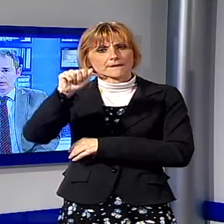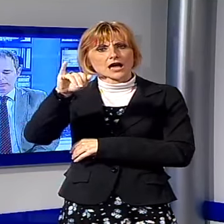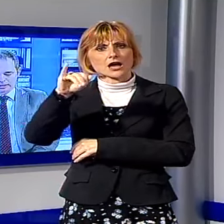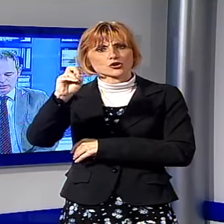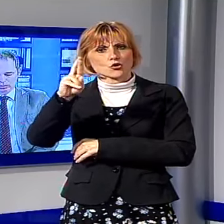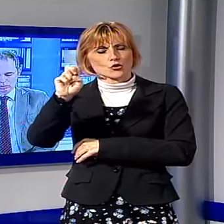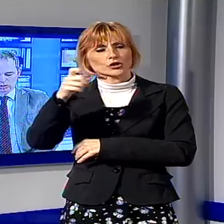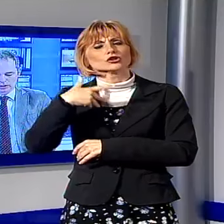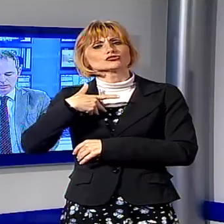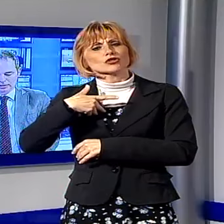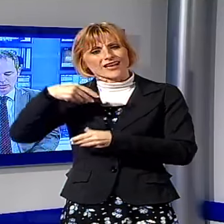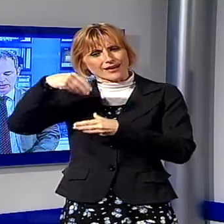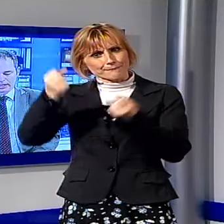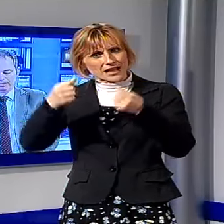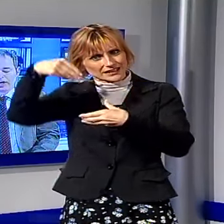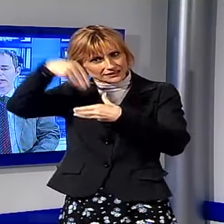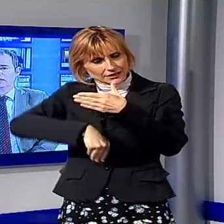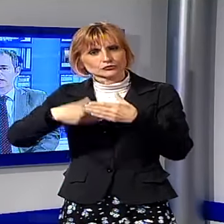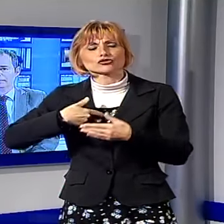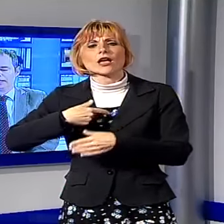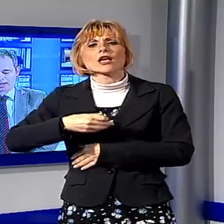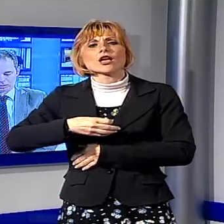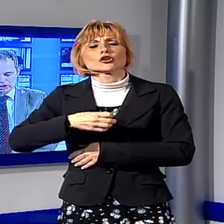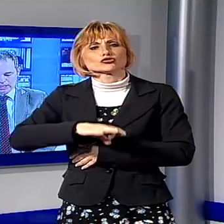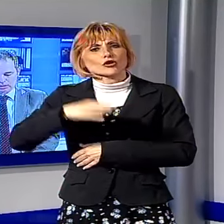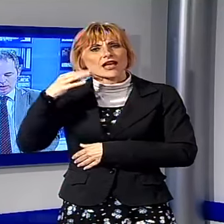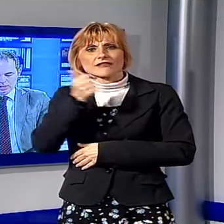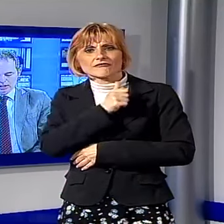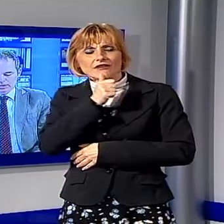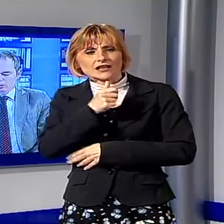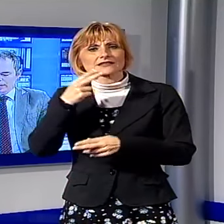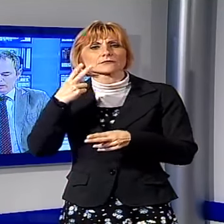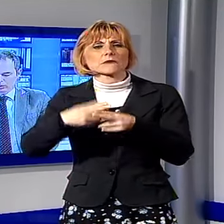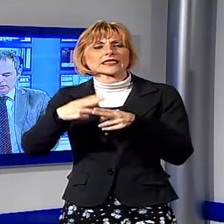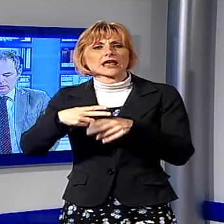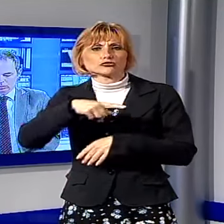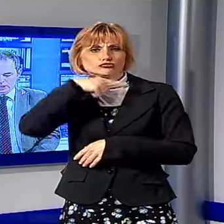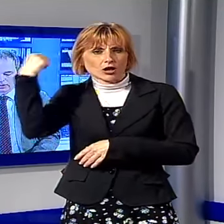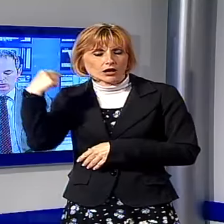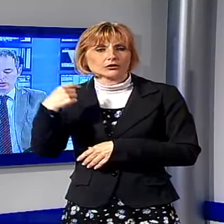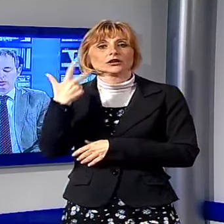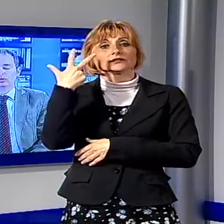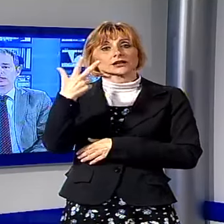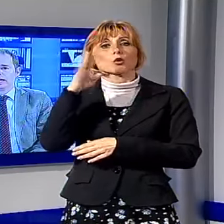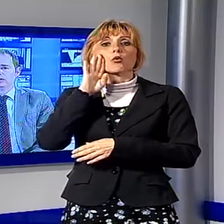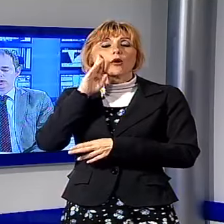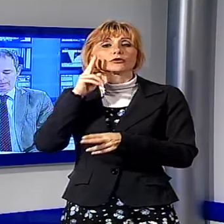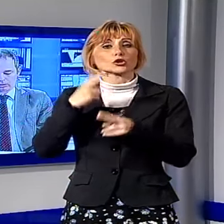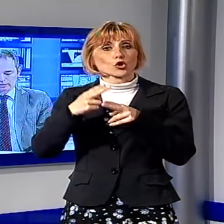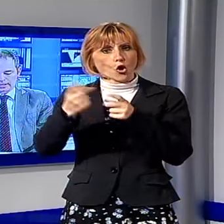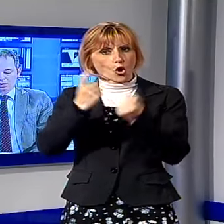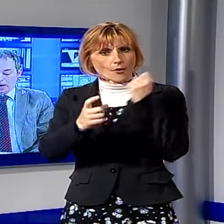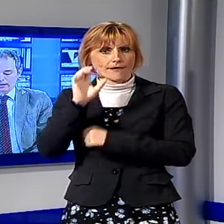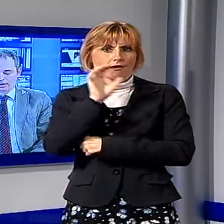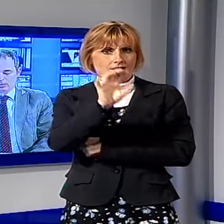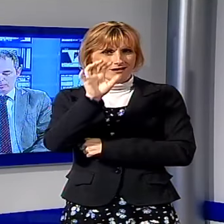sacchetto ben nascosto, c'erano diversi gioielli falsi in metallo giallo. Tre rumeni sono stati denunciati e sono in corso indagini per